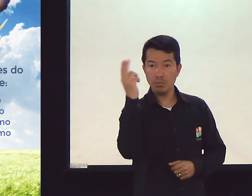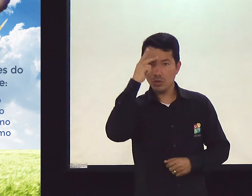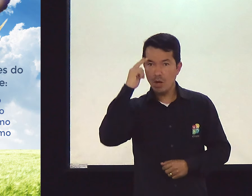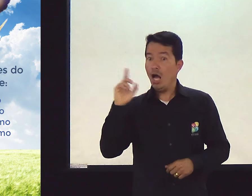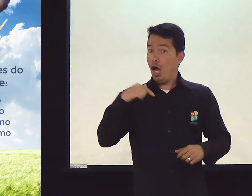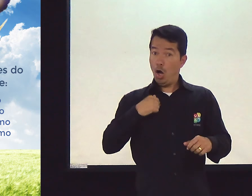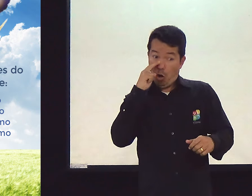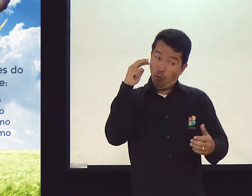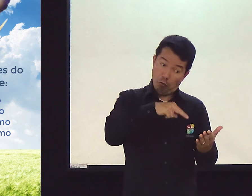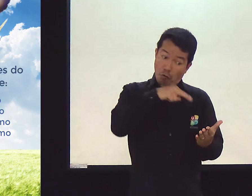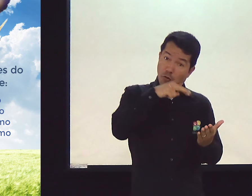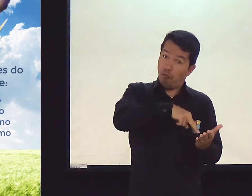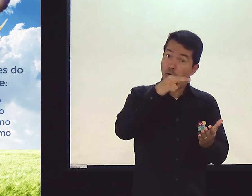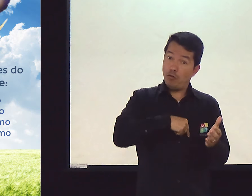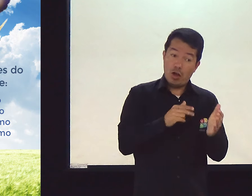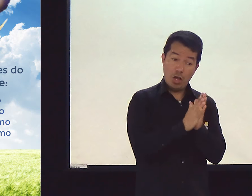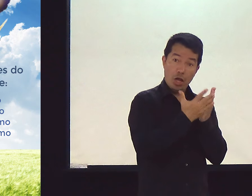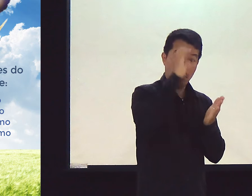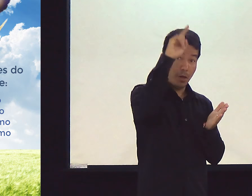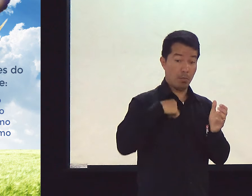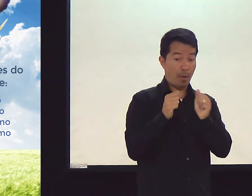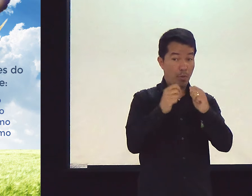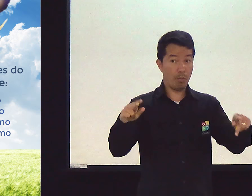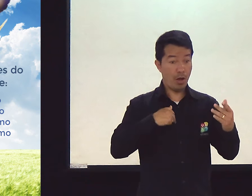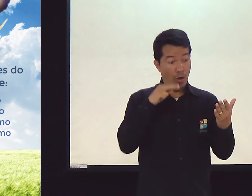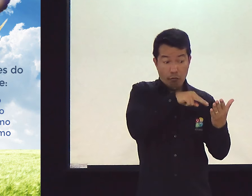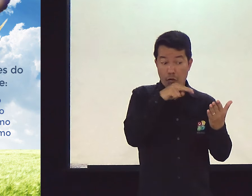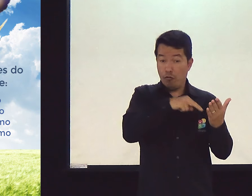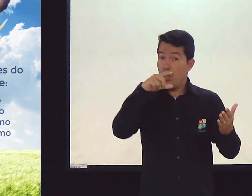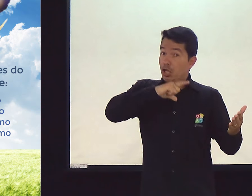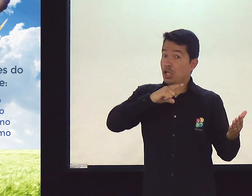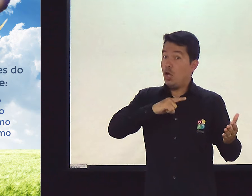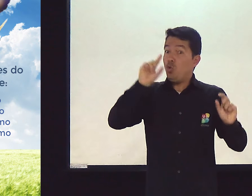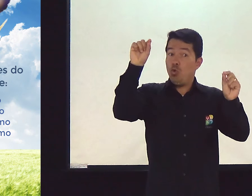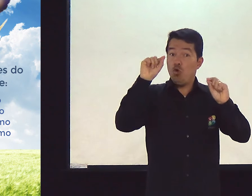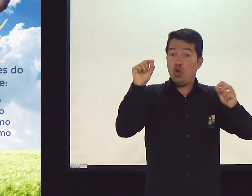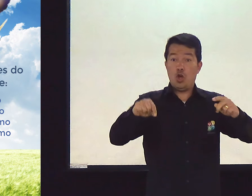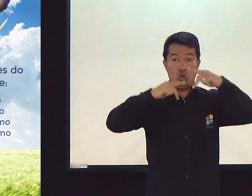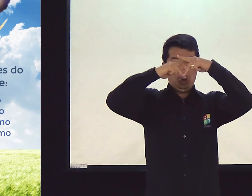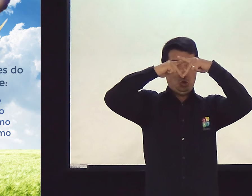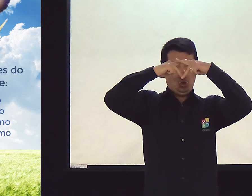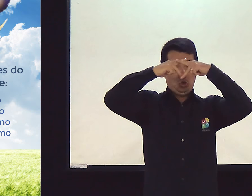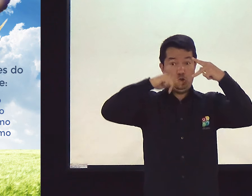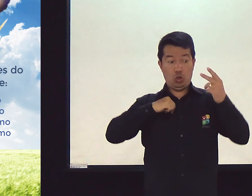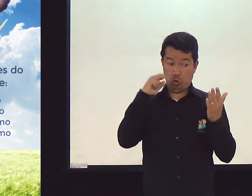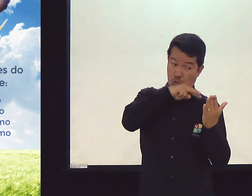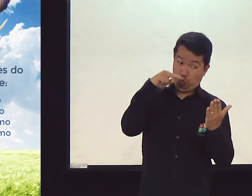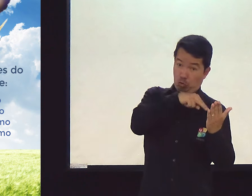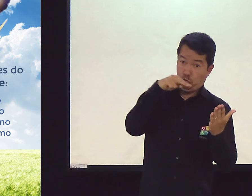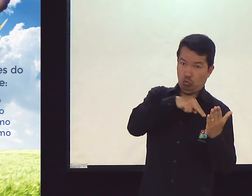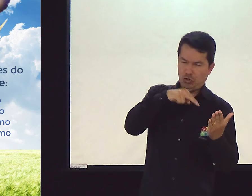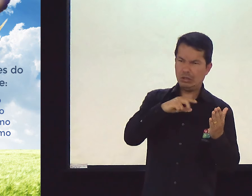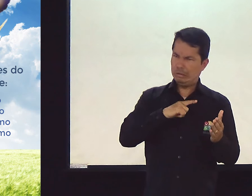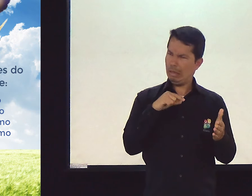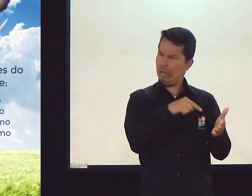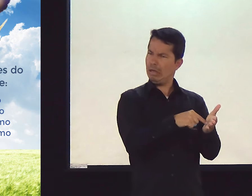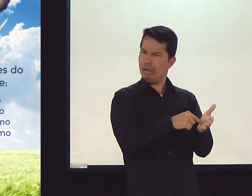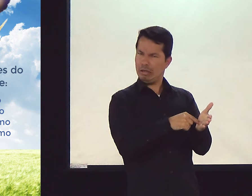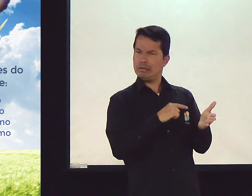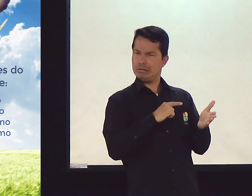Algumas pessoas também falam. Não, pastor. Mas eu vi. Aqui na palavra de Deus. Em Apocalipse, eu vi. Que fala sobre maçonaria. A